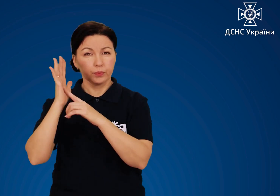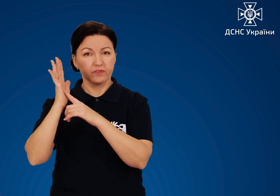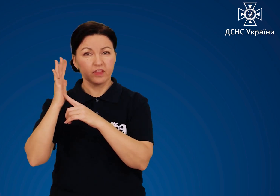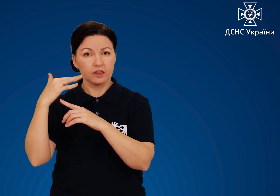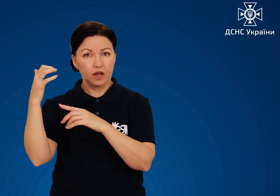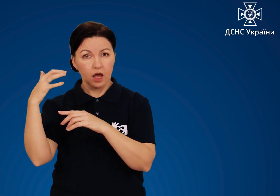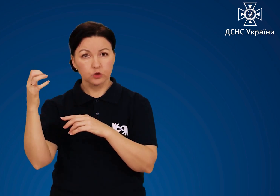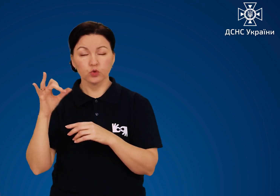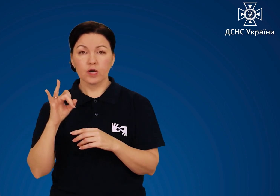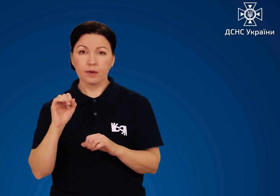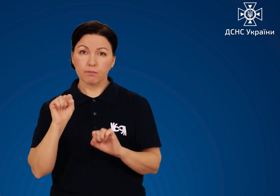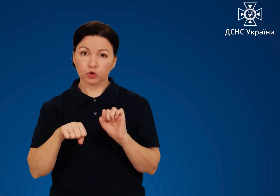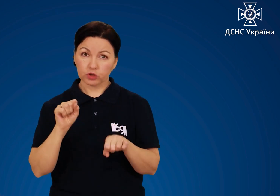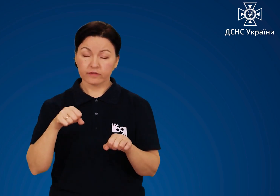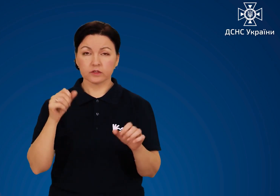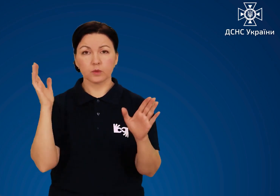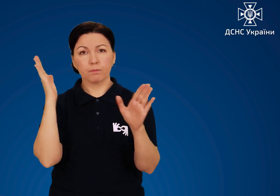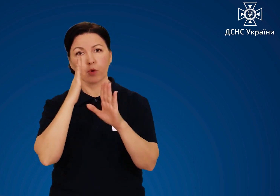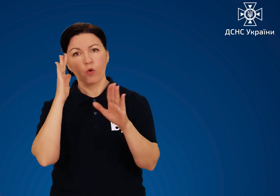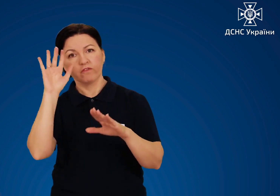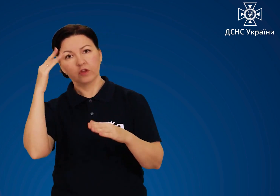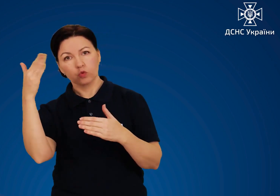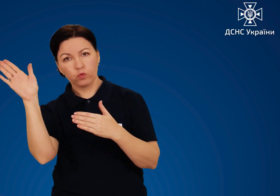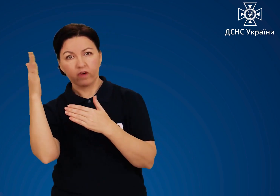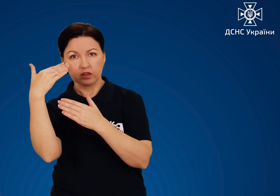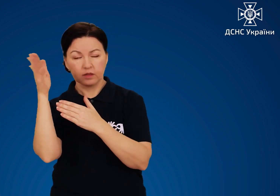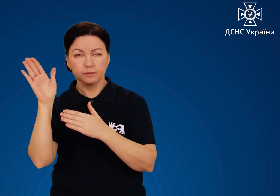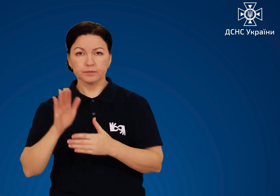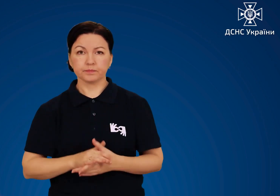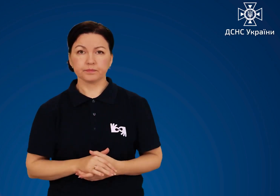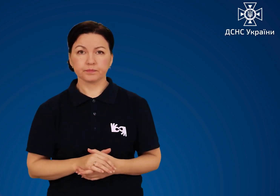працюючою вентиляцією і можливістю провітрювати.